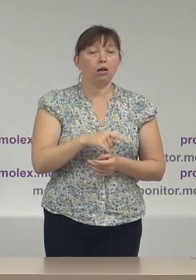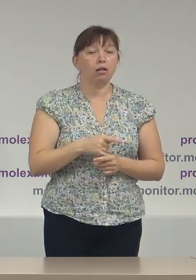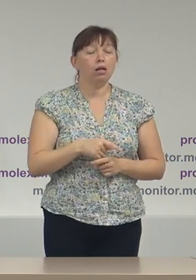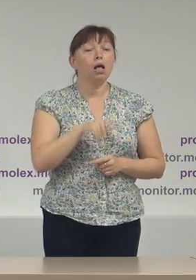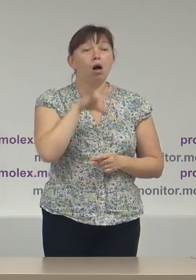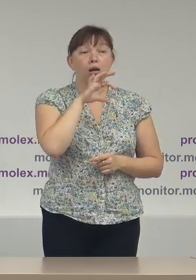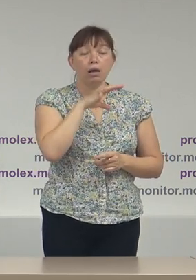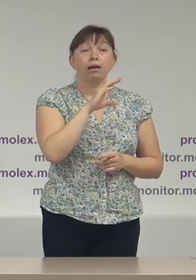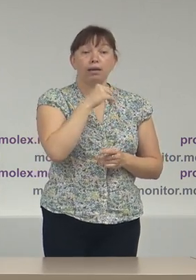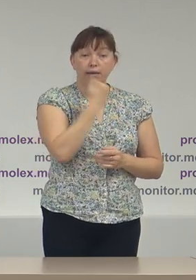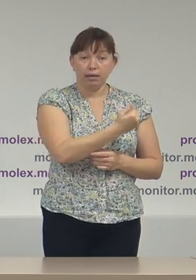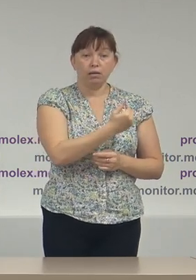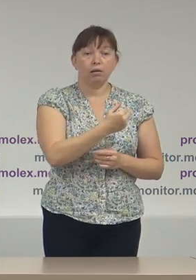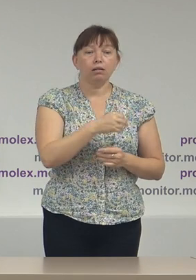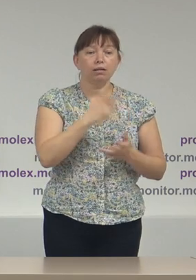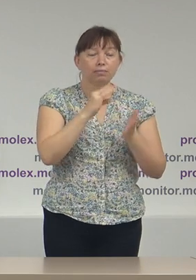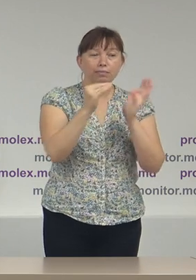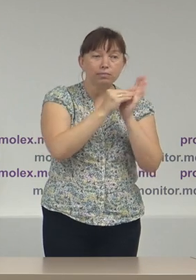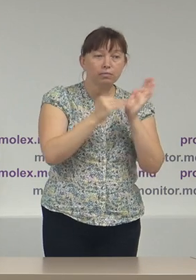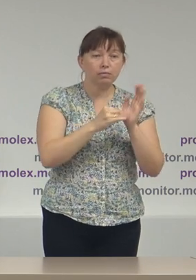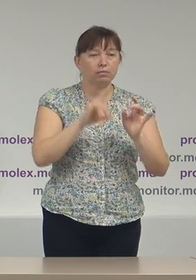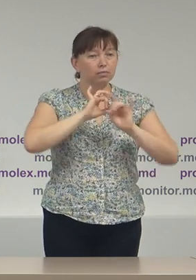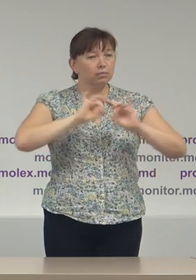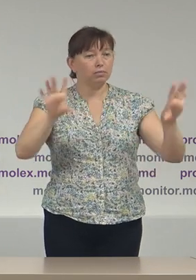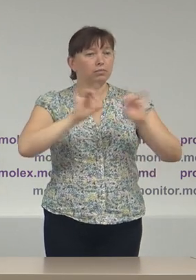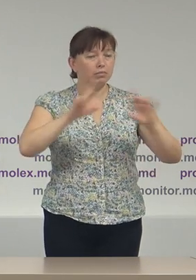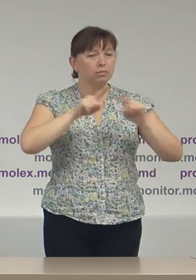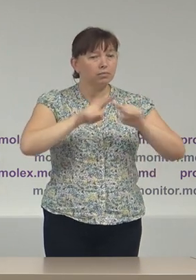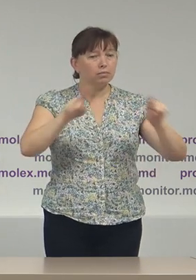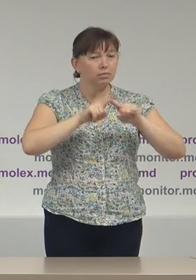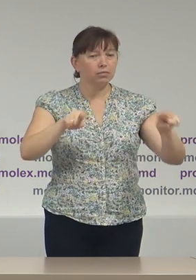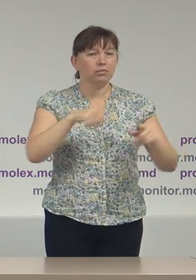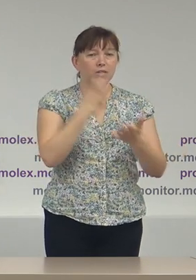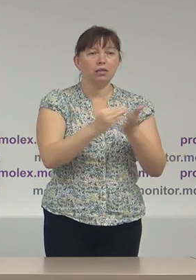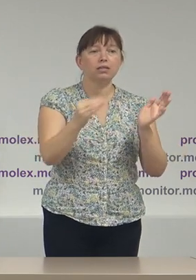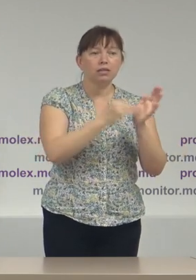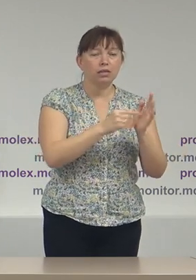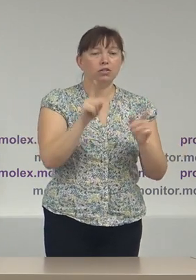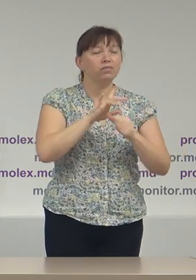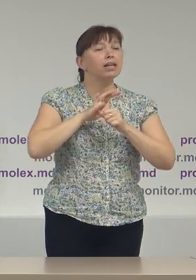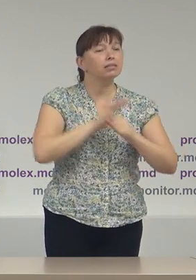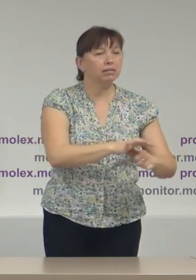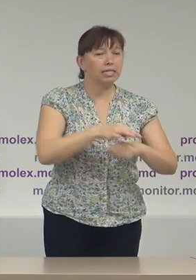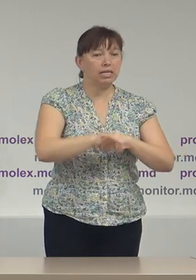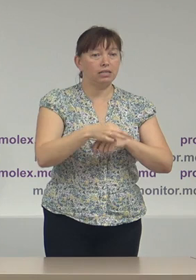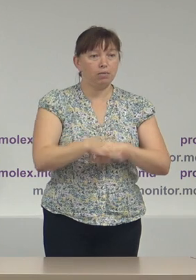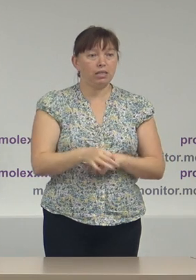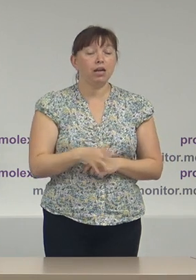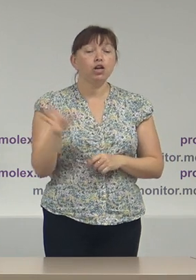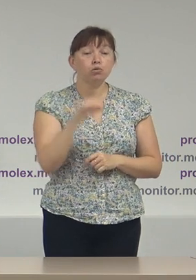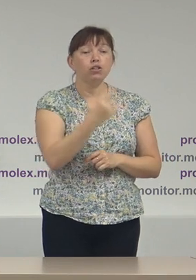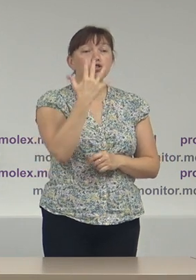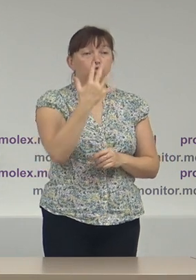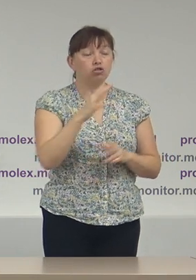autor al numitor mesaje publice de discurs de ură și instigare la discriminare. În toate 5